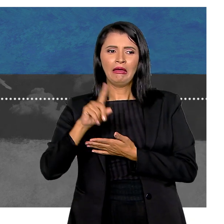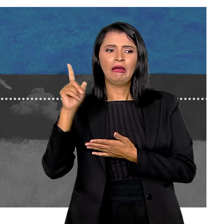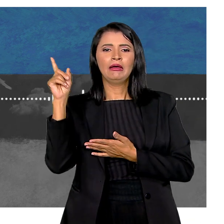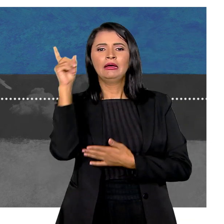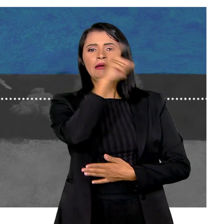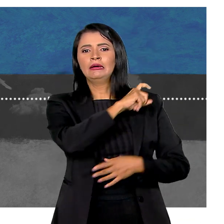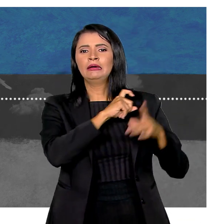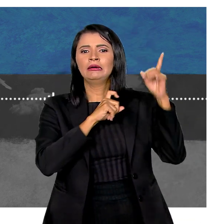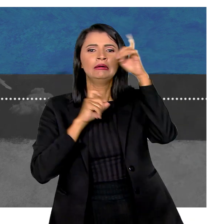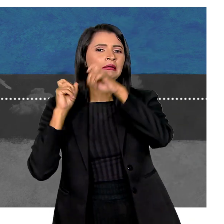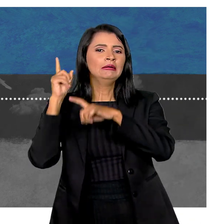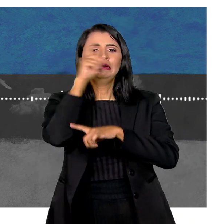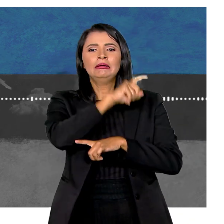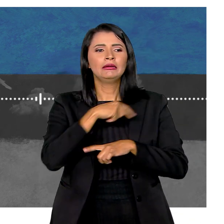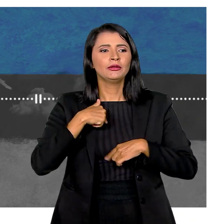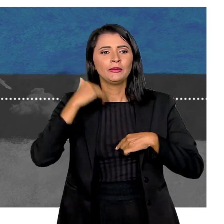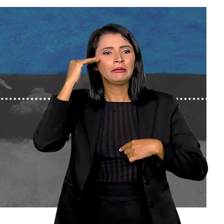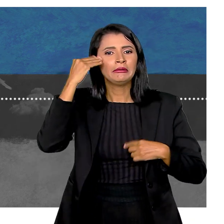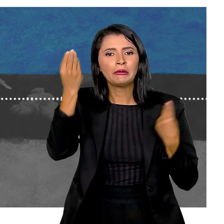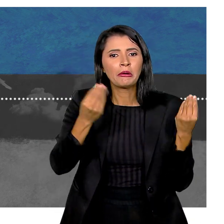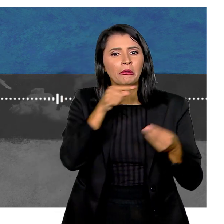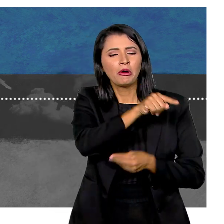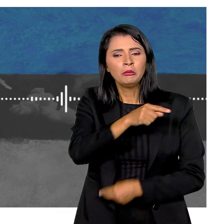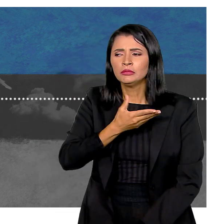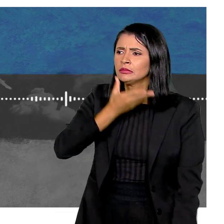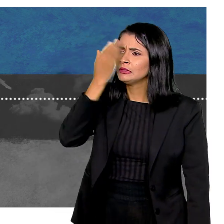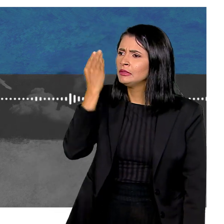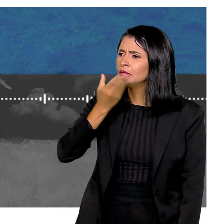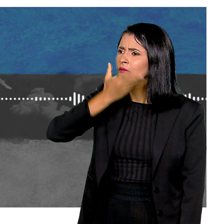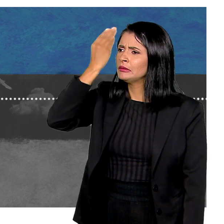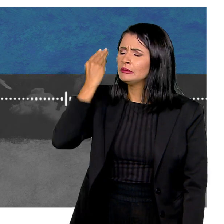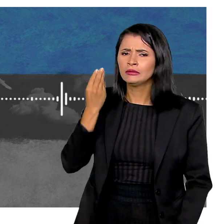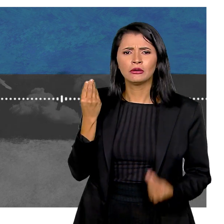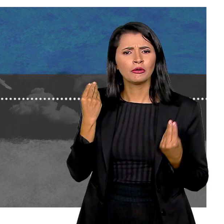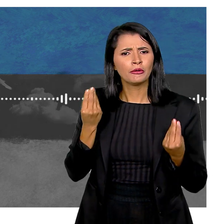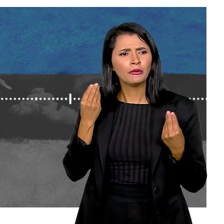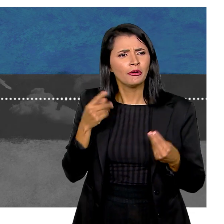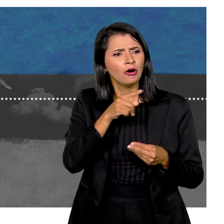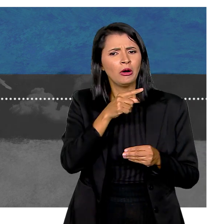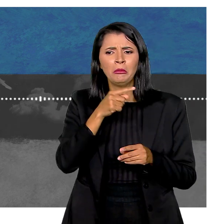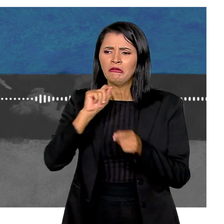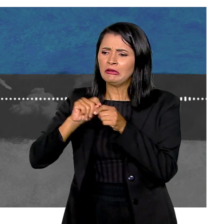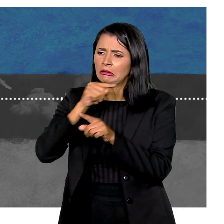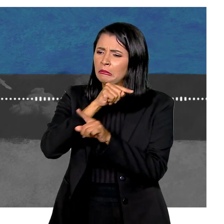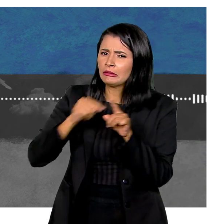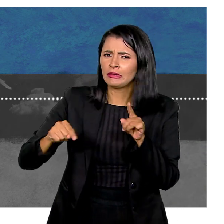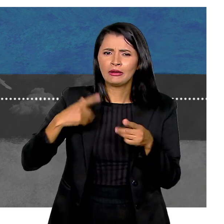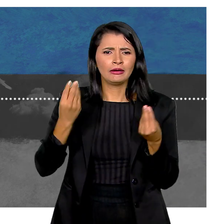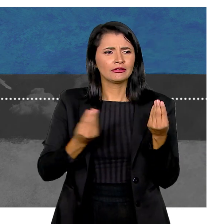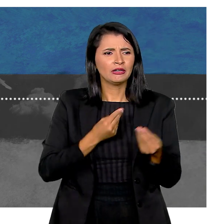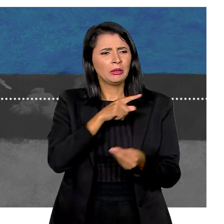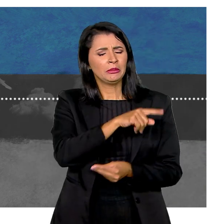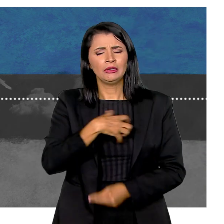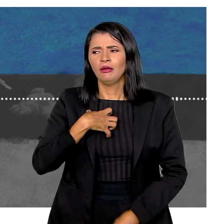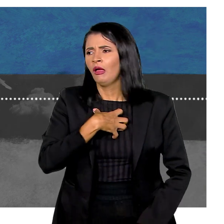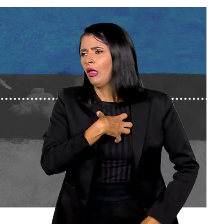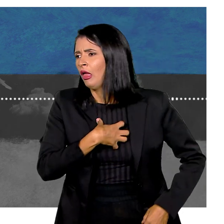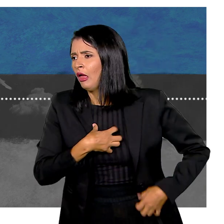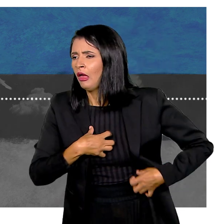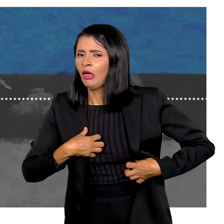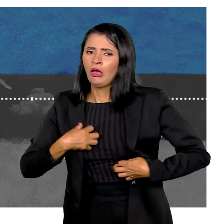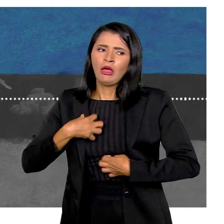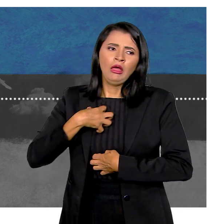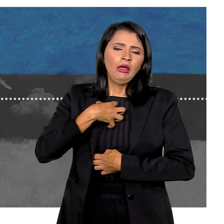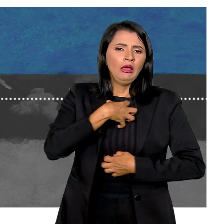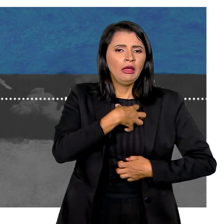coisa era difícil Porque eu não entendia como que ele esquecia tanto as coisas Fazia tudo pela metade E aquilo